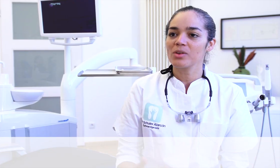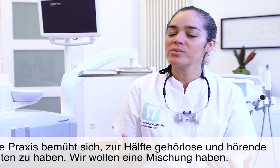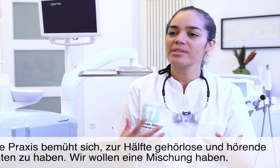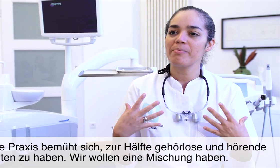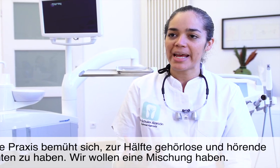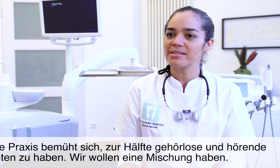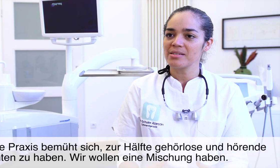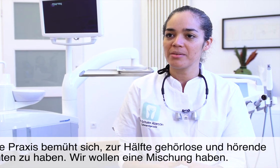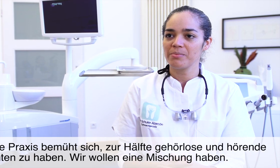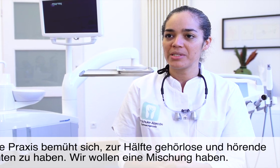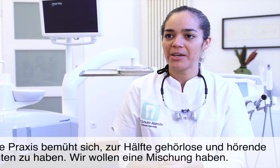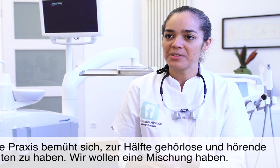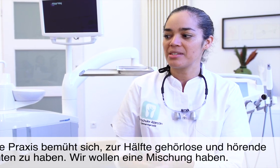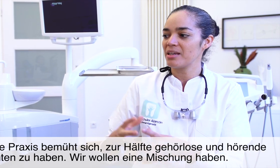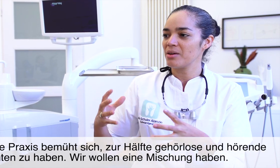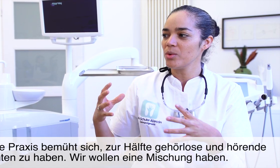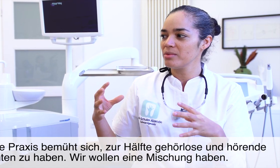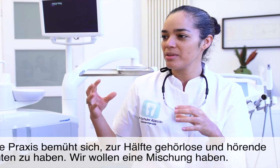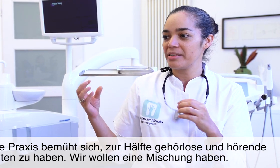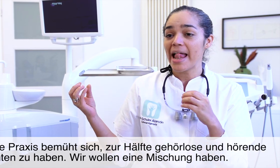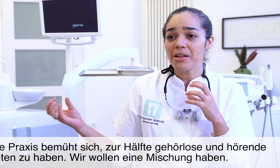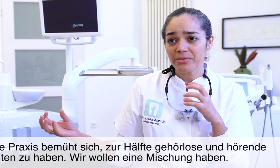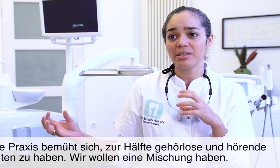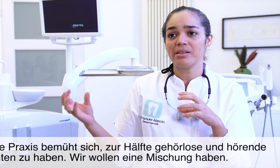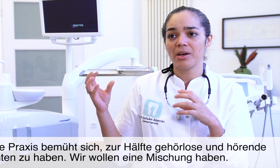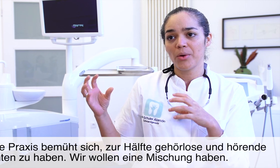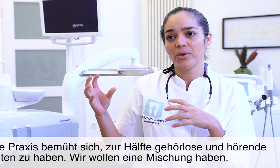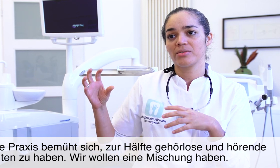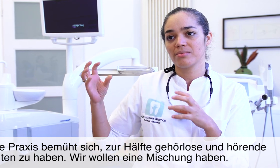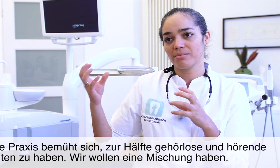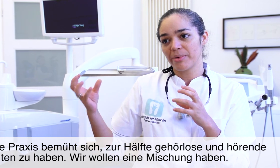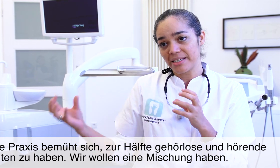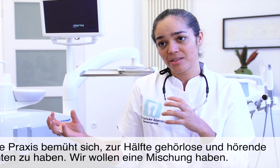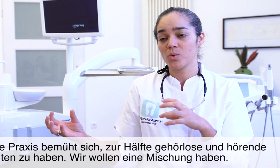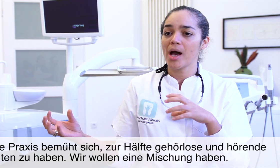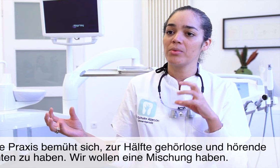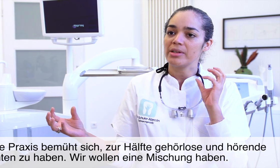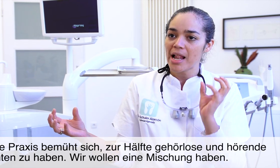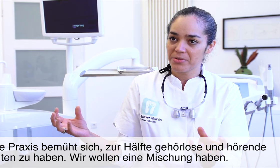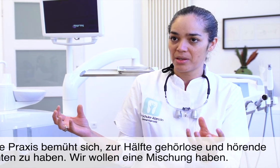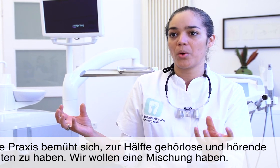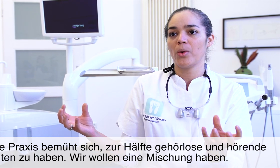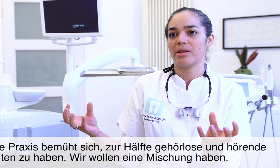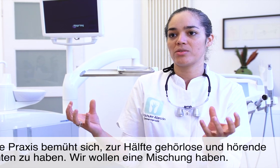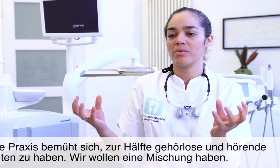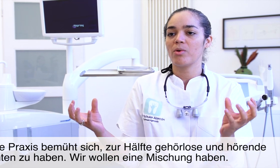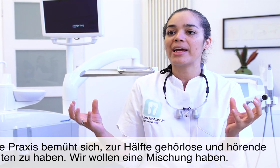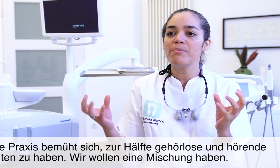Unsere Praxis beschäftigt sich um die Hälfte der Gehörlosenpatienten zu haben und die Hälfte der Gehörlosen. Also wir wollen eine